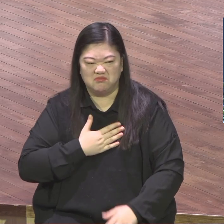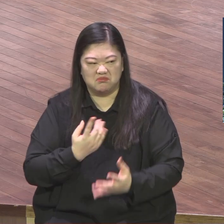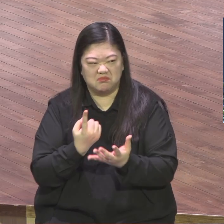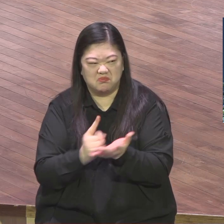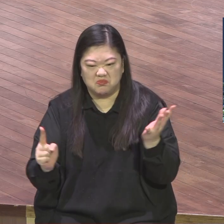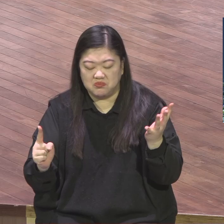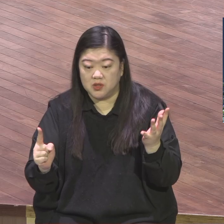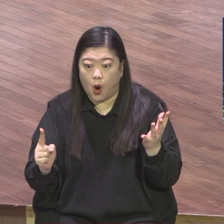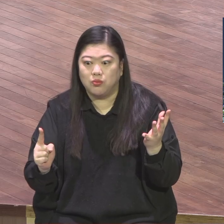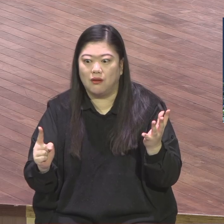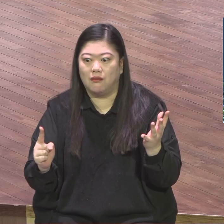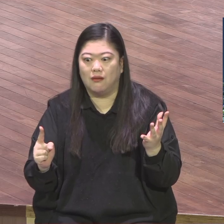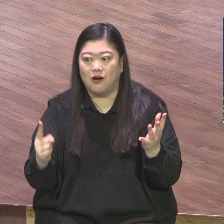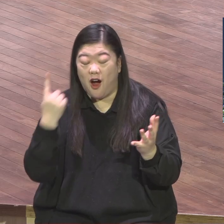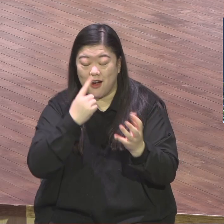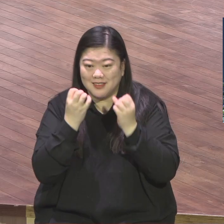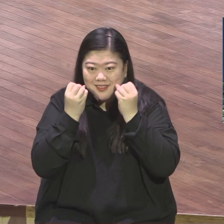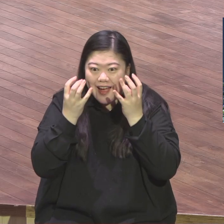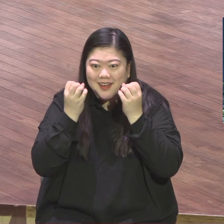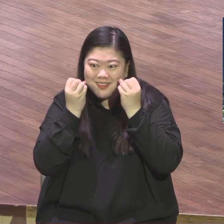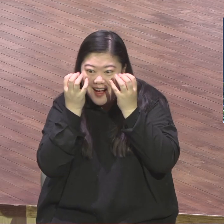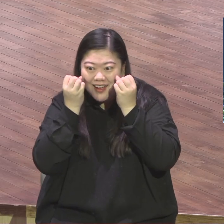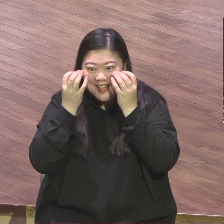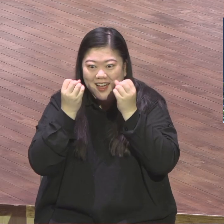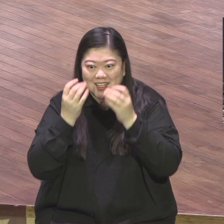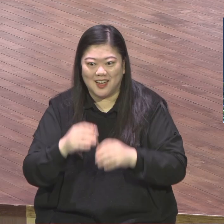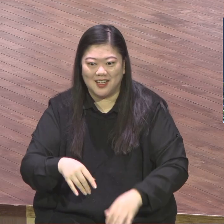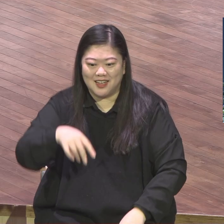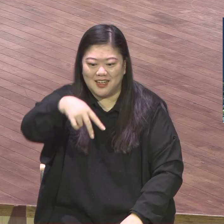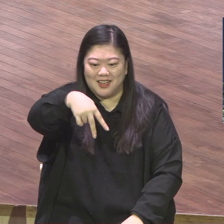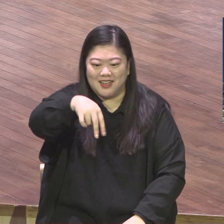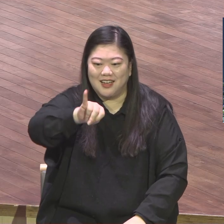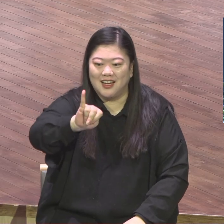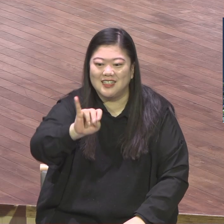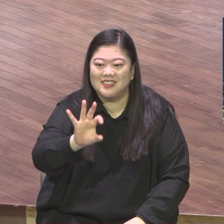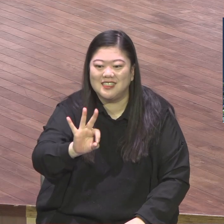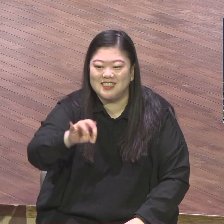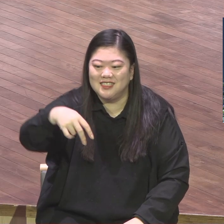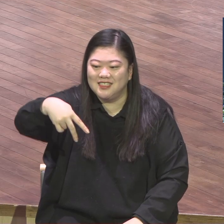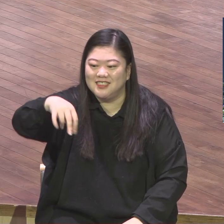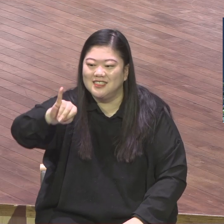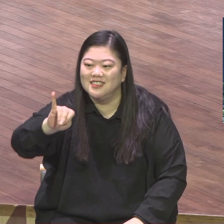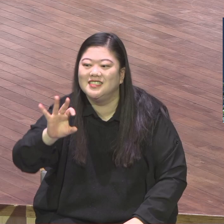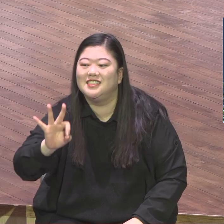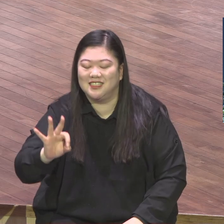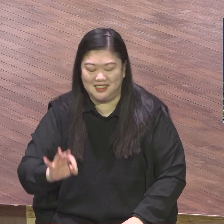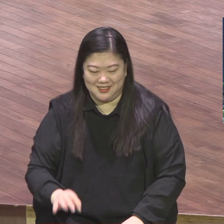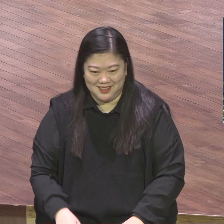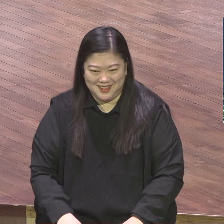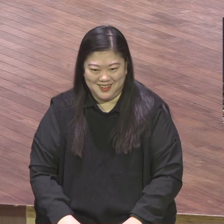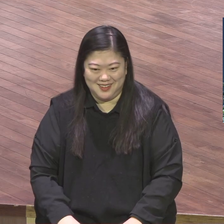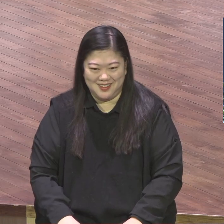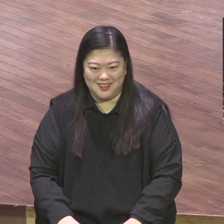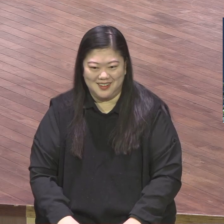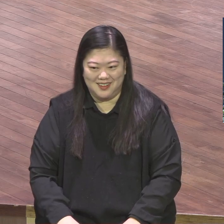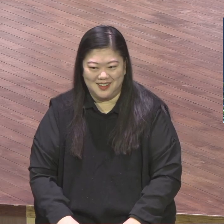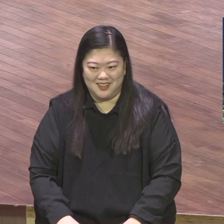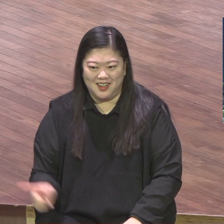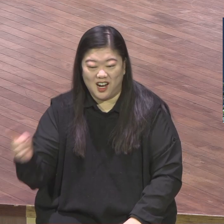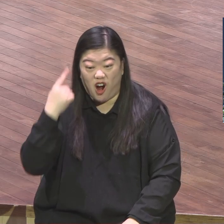싱싱해 모습을 딱 쫙 원리스라 빗당한 사람이 하나도 없어 멍청한 사람 아무도